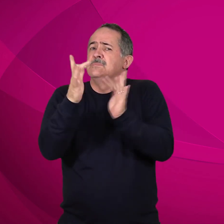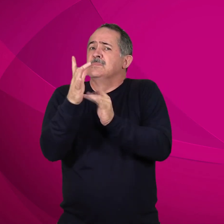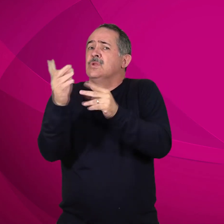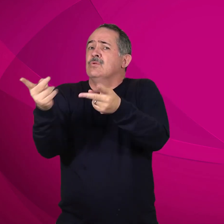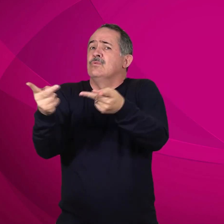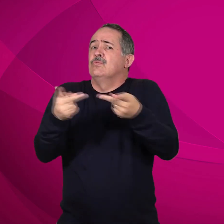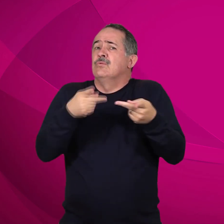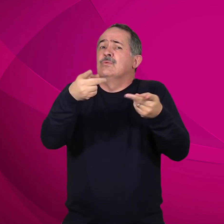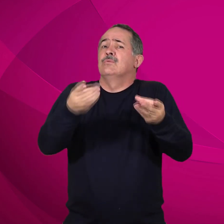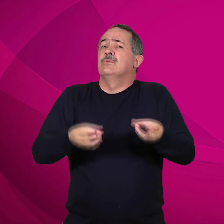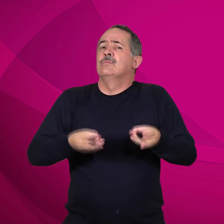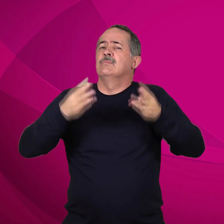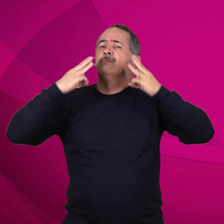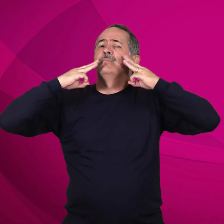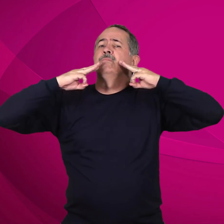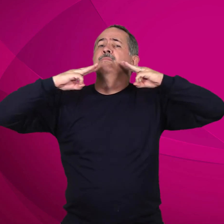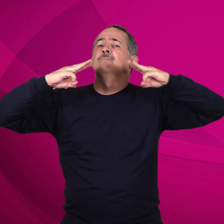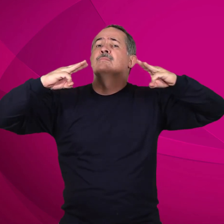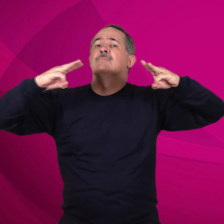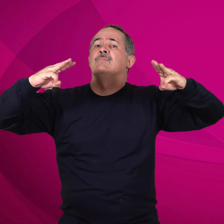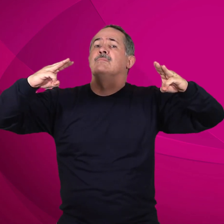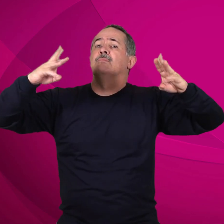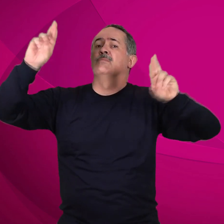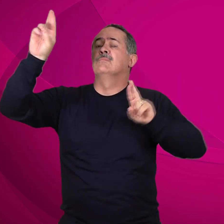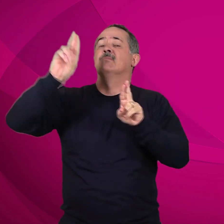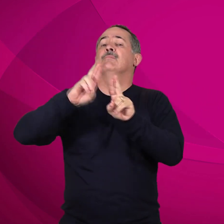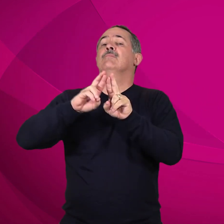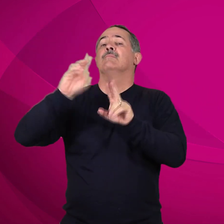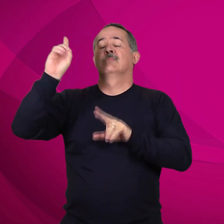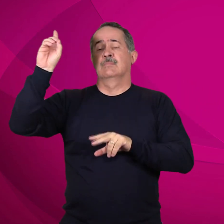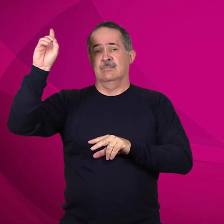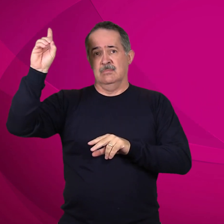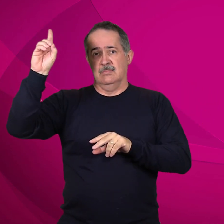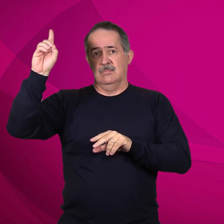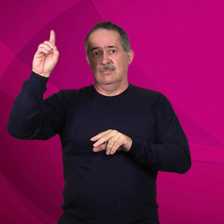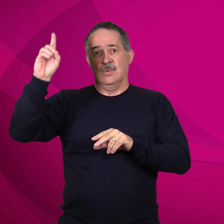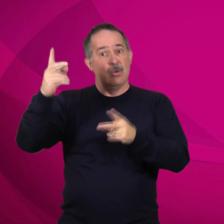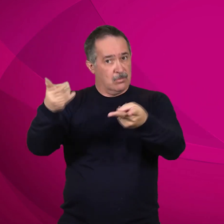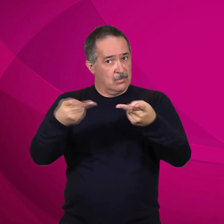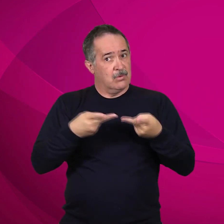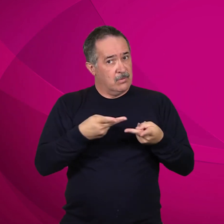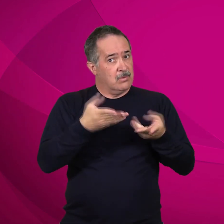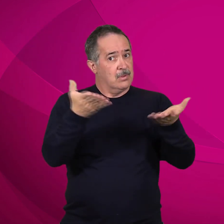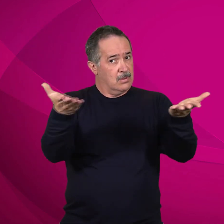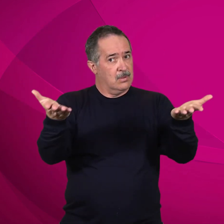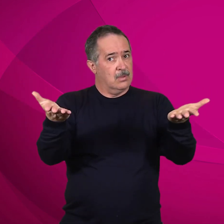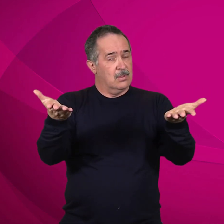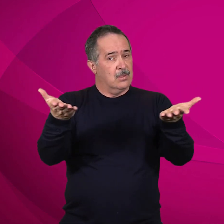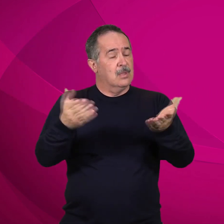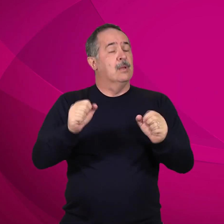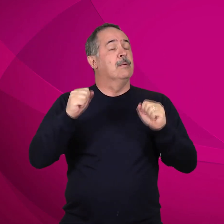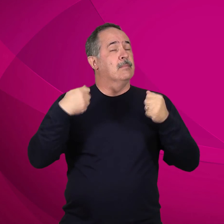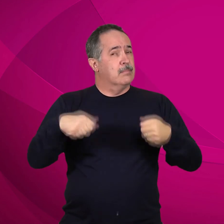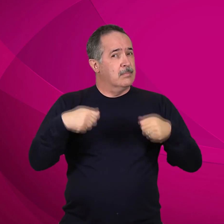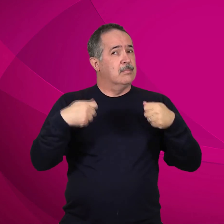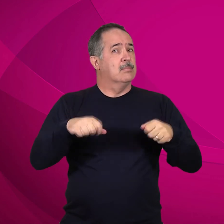convite em ser um missionário para o reino de Deus? O convite está lançado. Basta